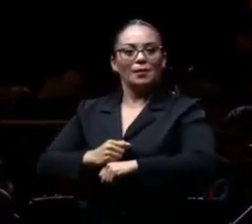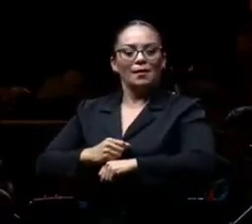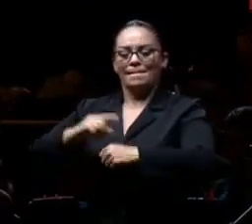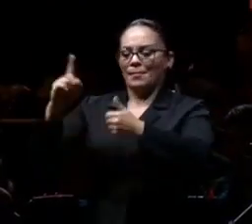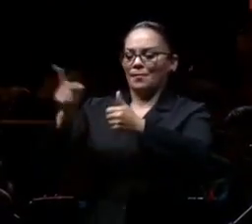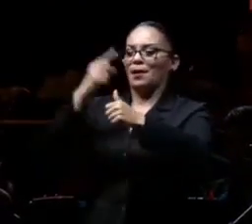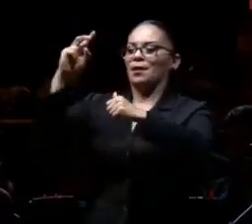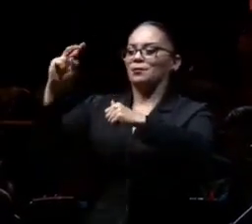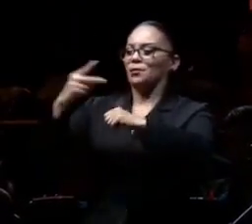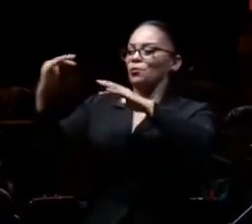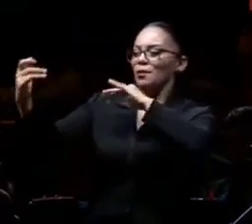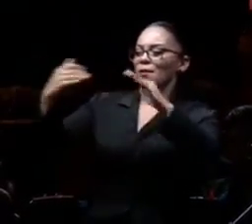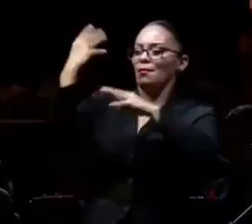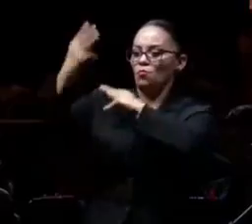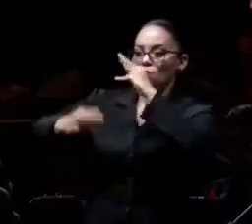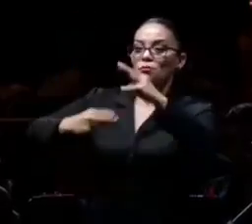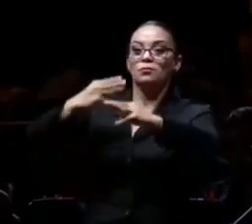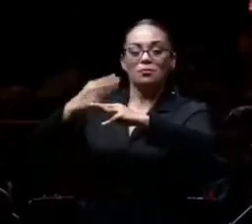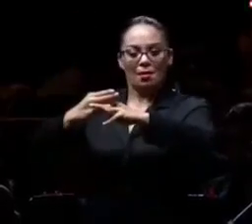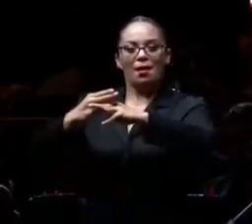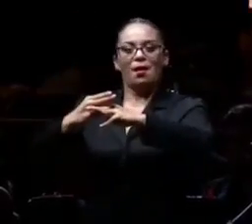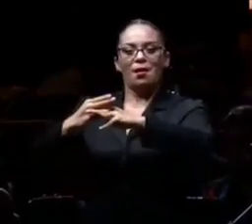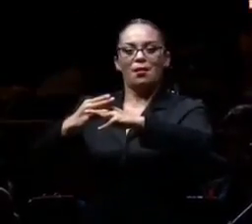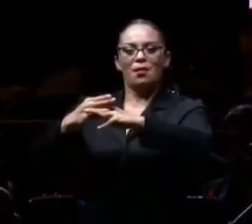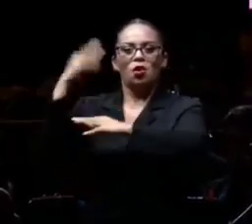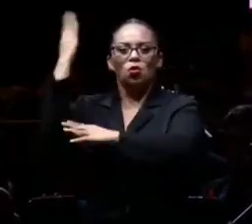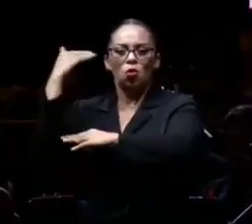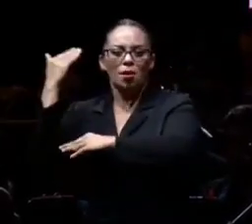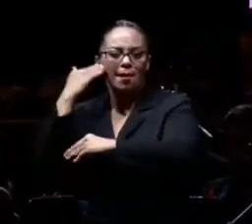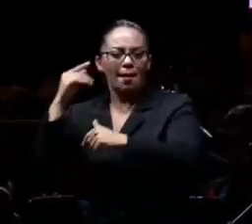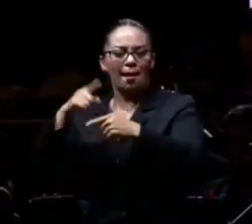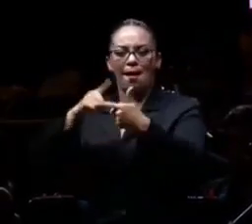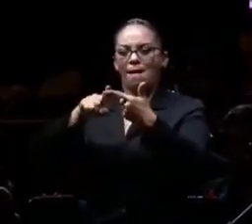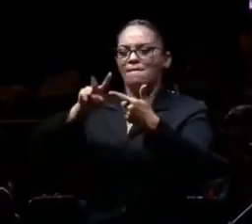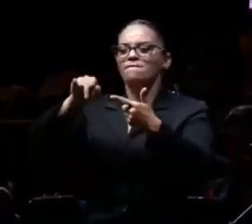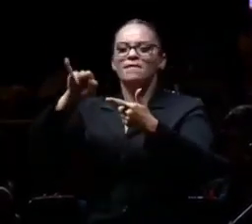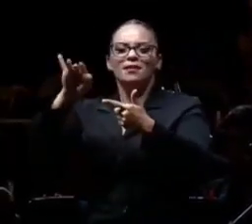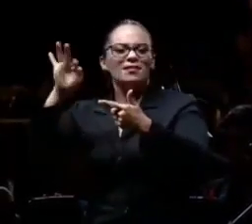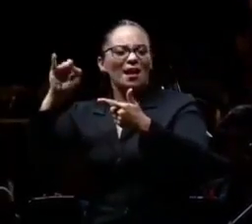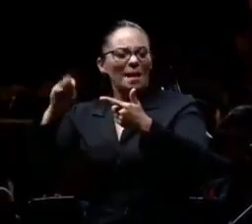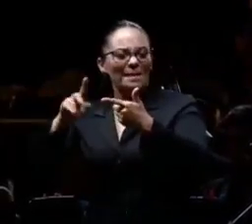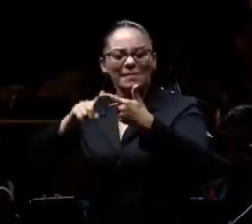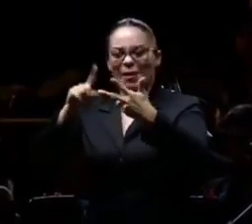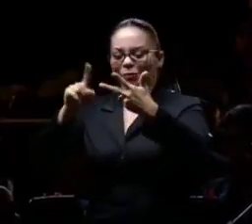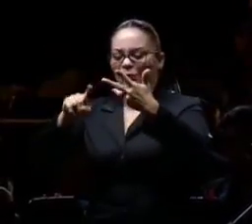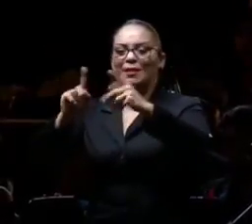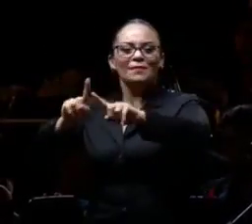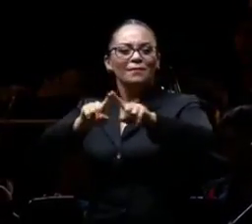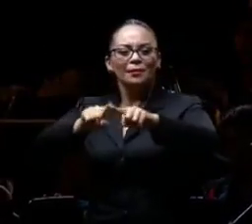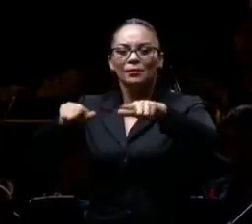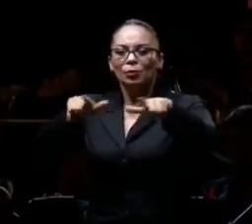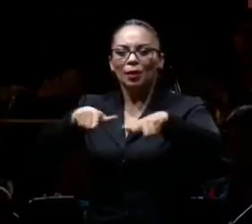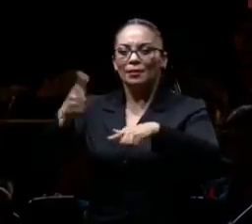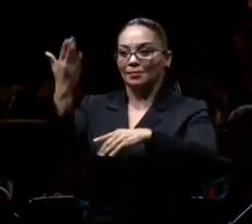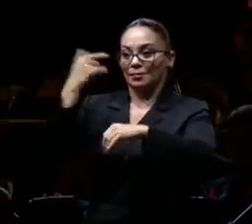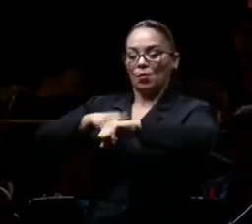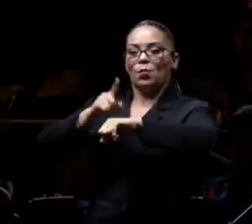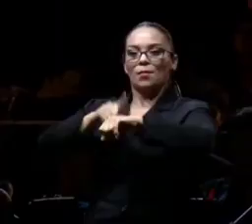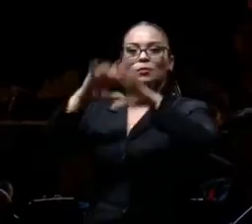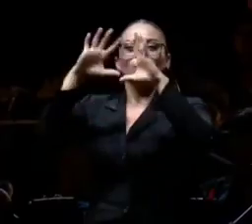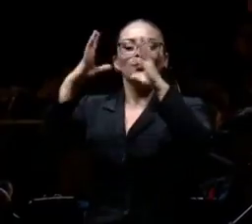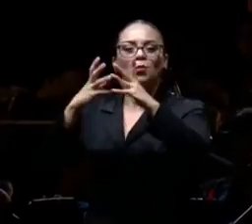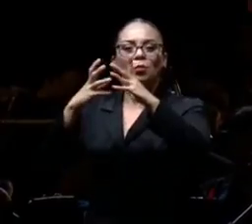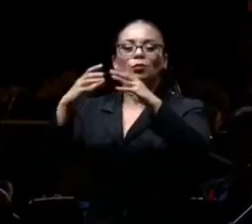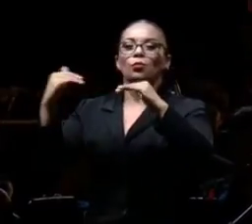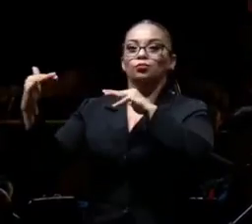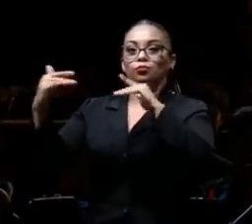guerra mundial, la guerra de Corea, Vietnam y en todas partes. Fue un siglo verdaderamente